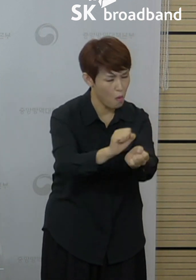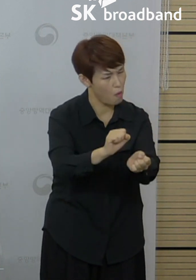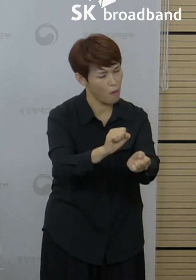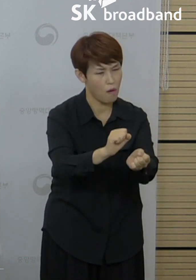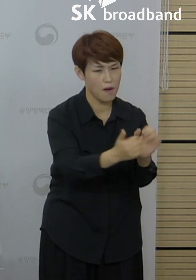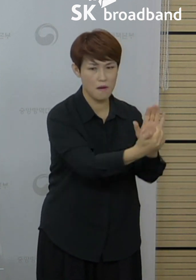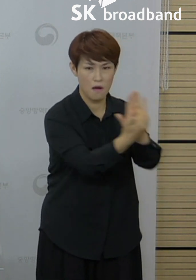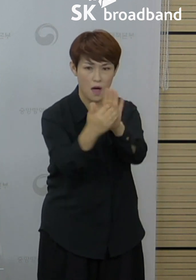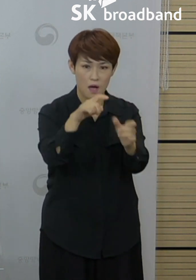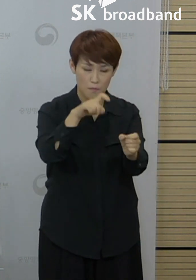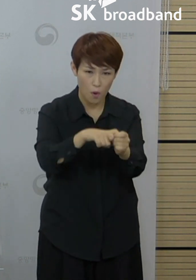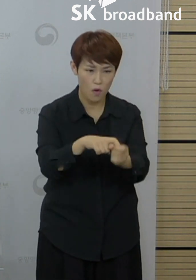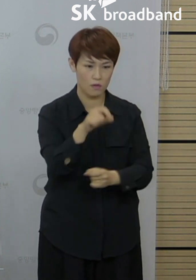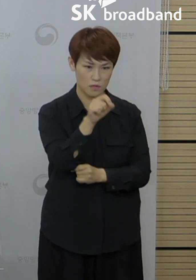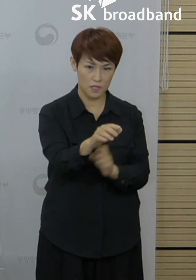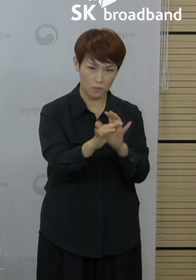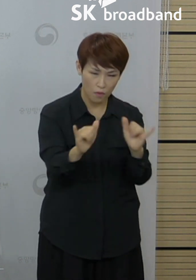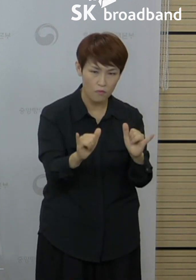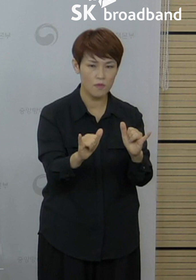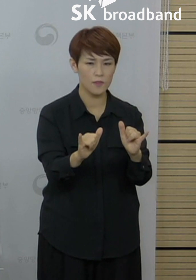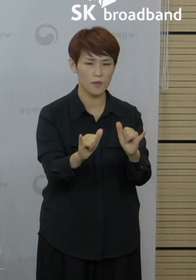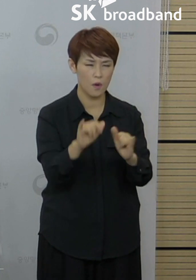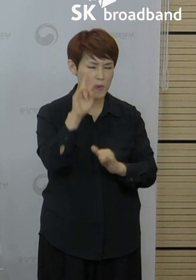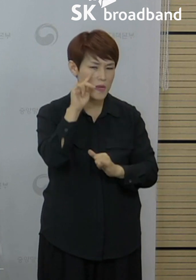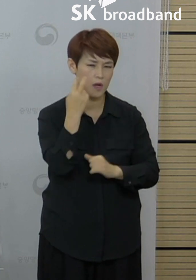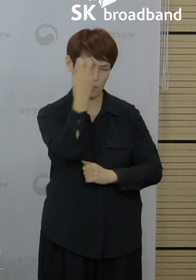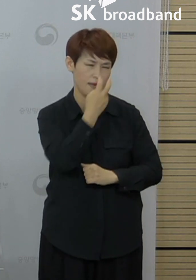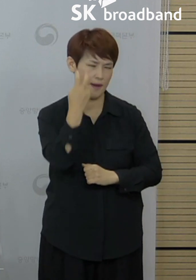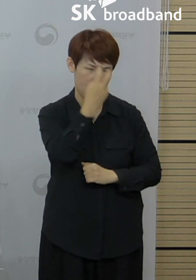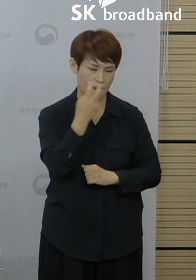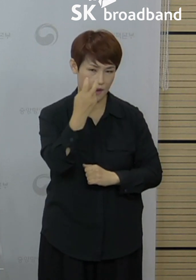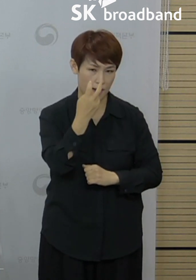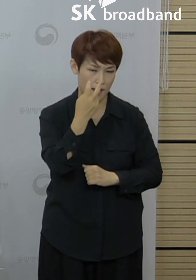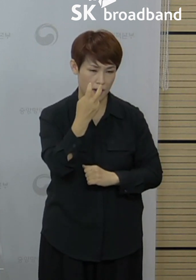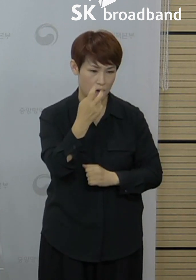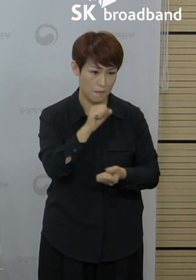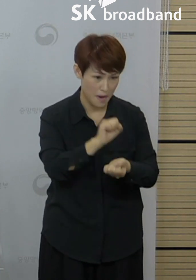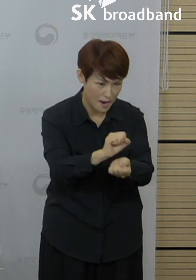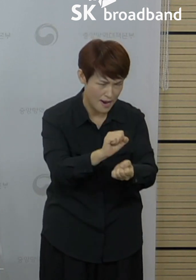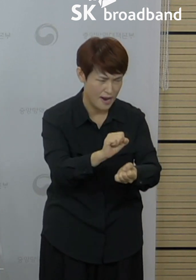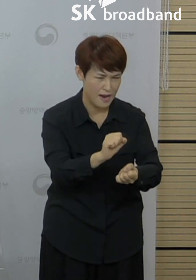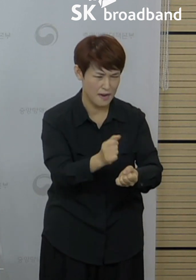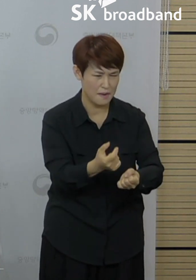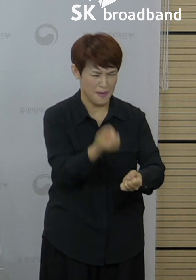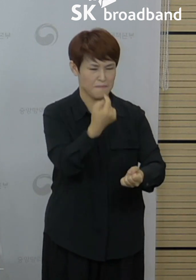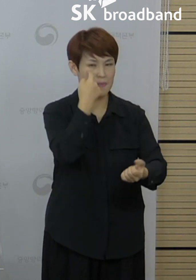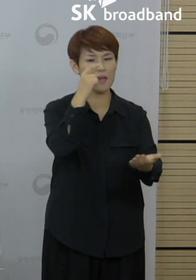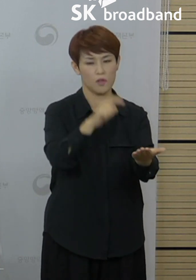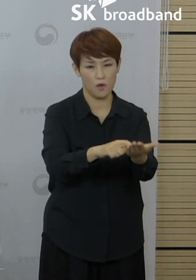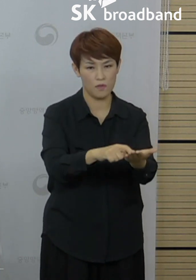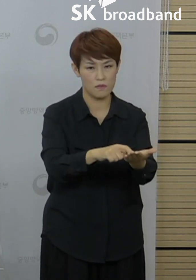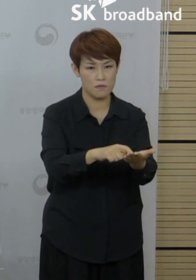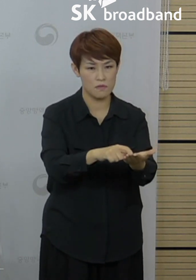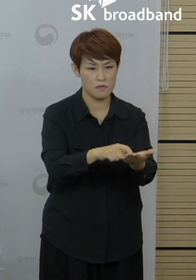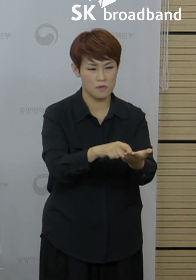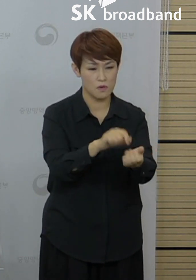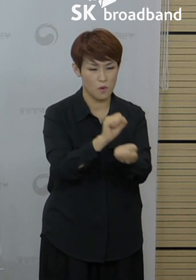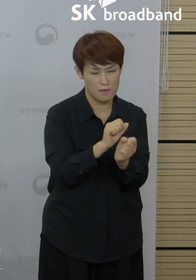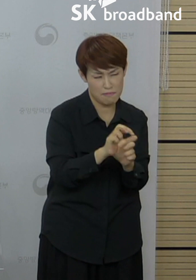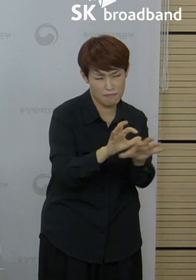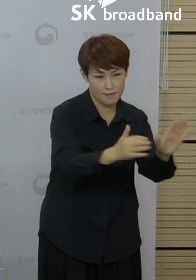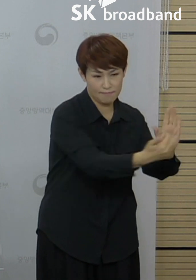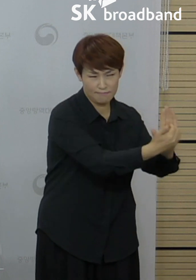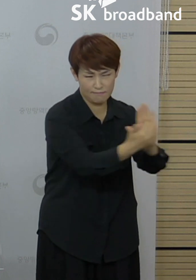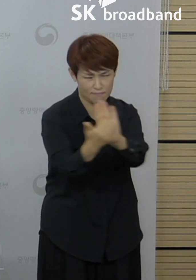종사자에 대한 선제검사를 통해서 감염원을 조기에 발견하고 전파 차단에 역량을